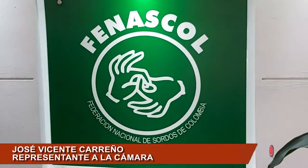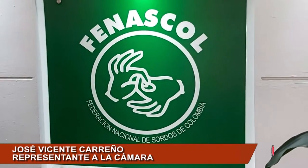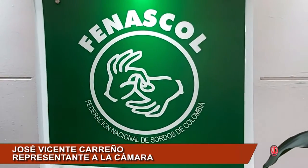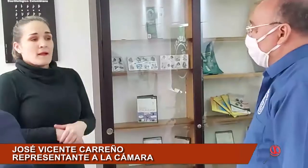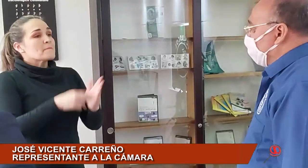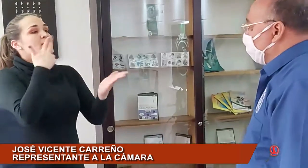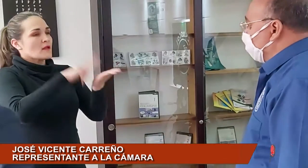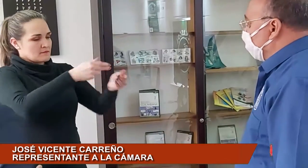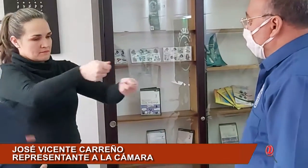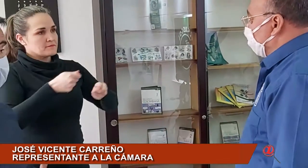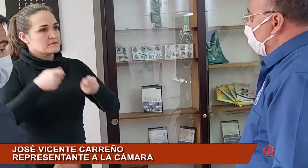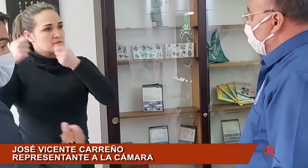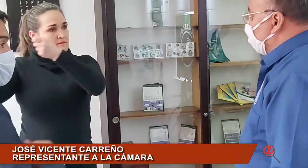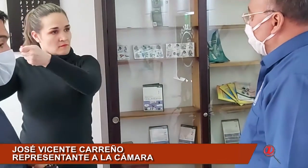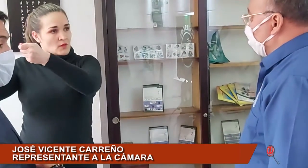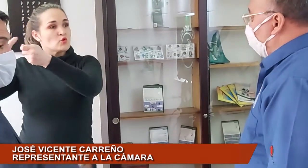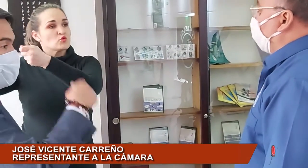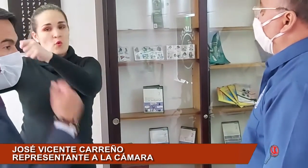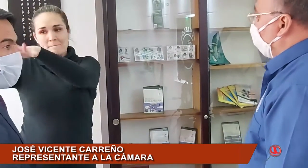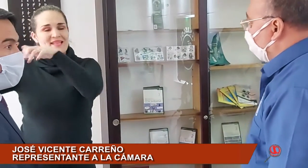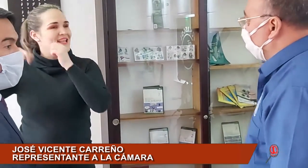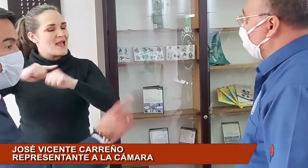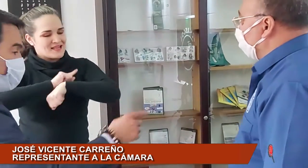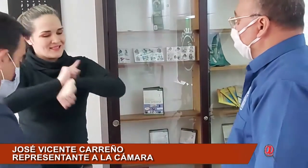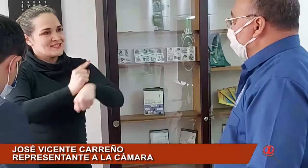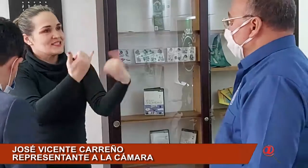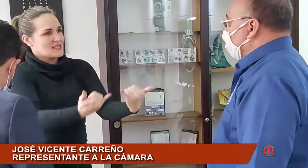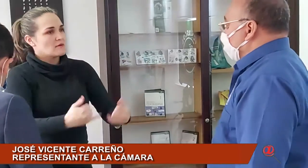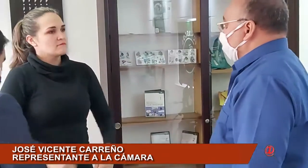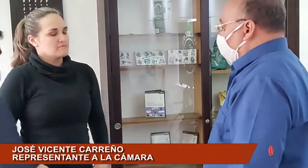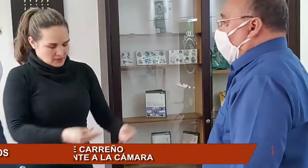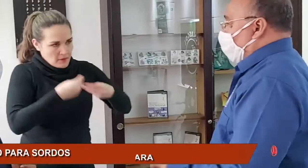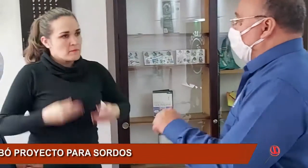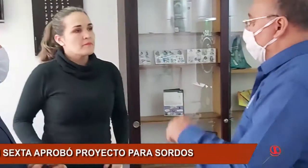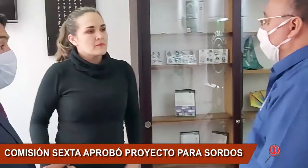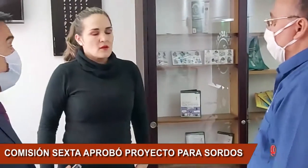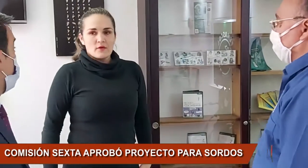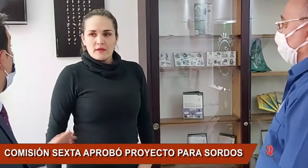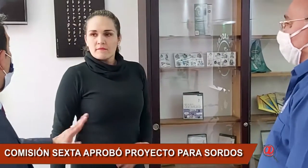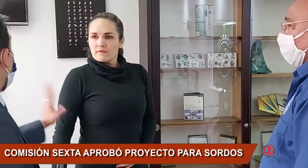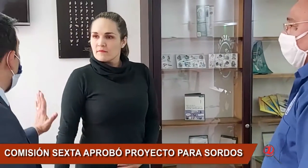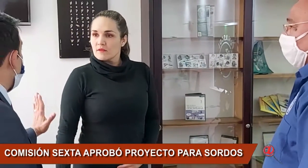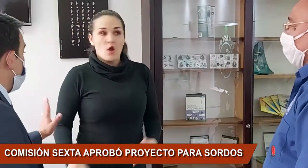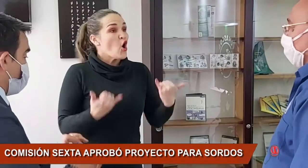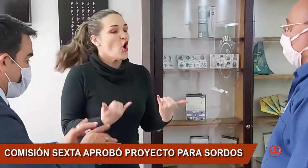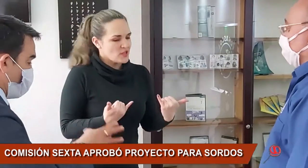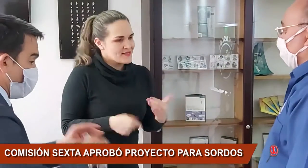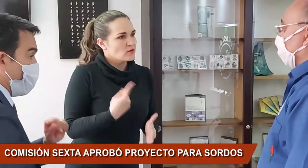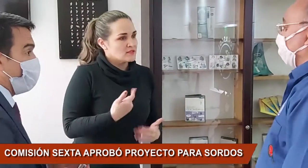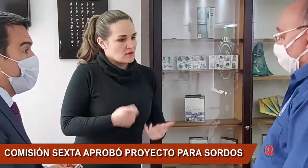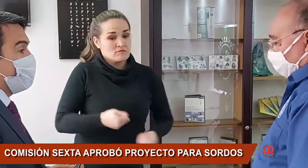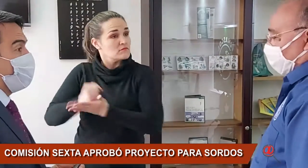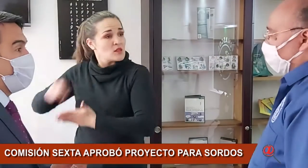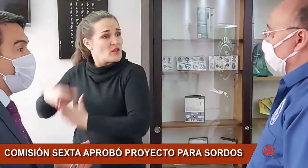vemos las instituciones del Estado que en su nómina, en el talento humano, no tiene una persona que pueda interpretar